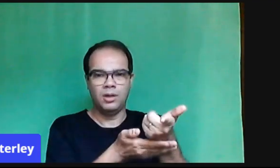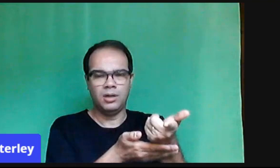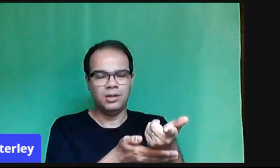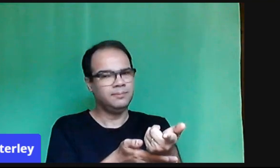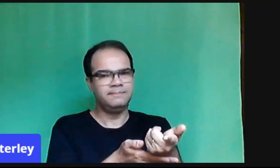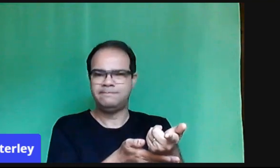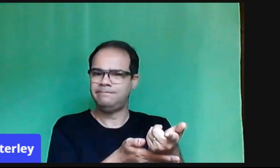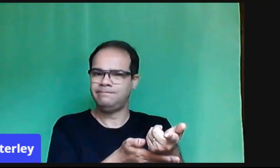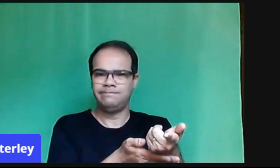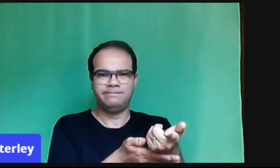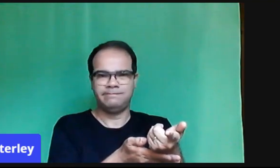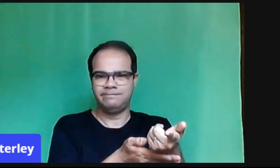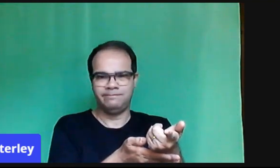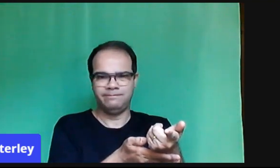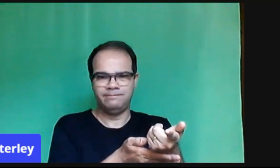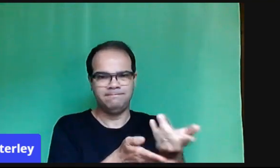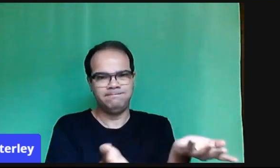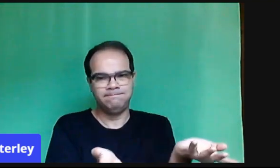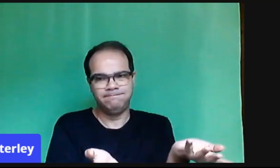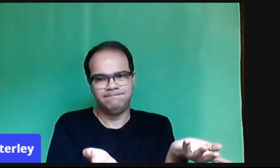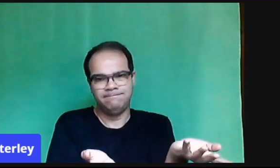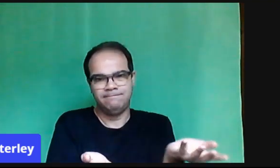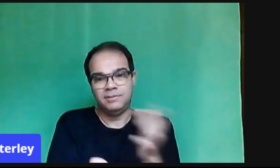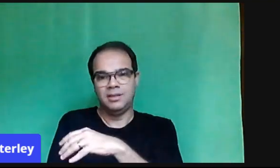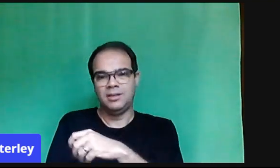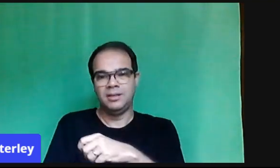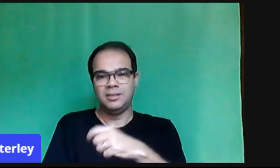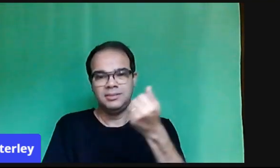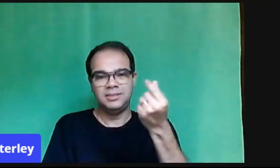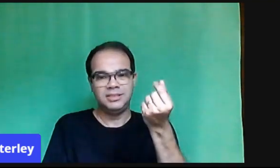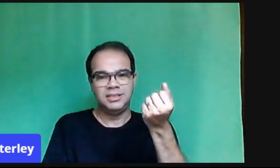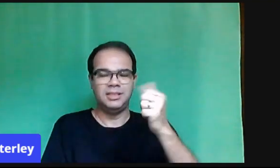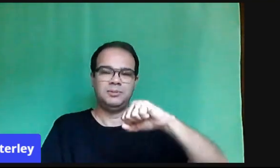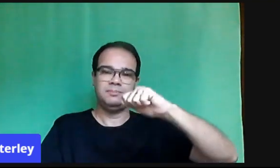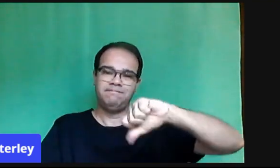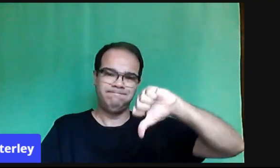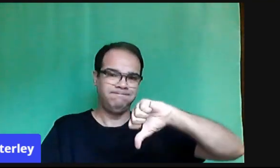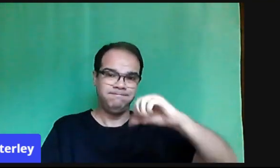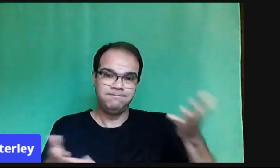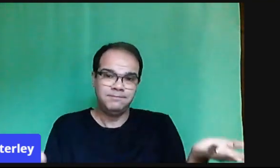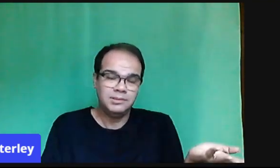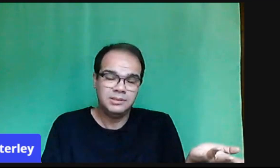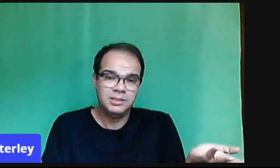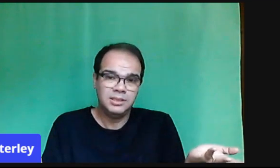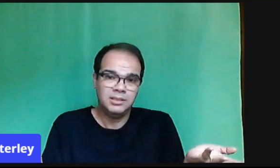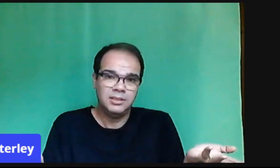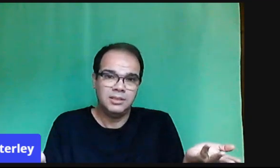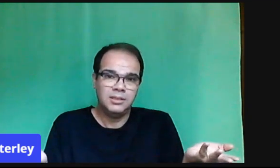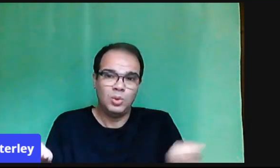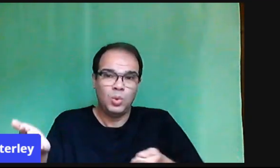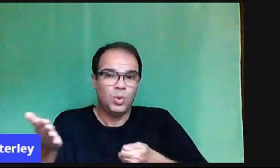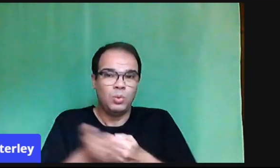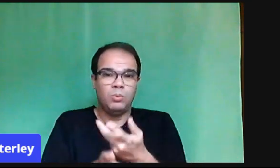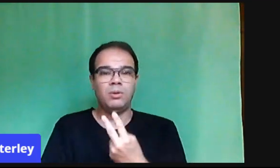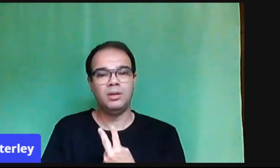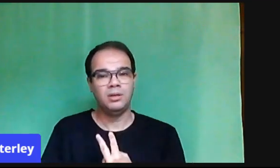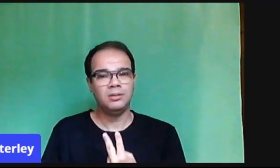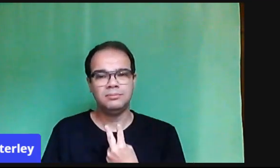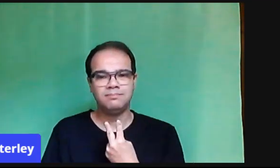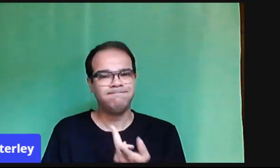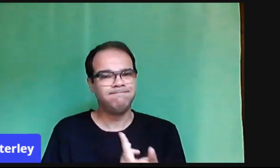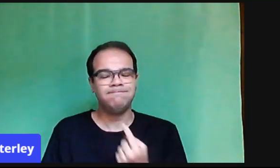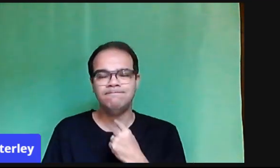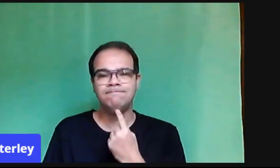reais lá no Paulistão. Vou lá buscar. Mas eu não tenho condições. Né? Então, o que que eu tenho de possibilidade? Então, eu posso